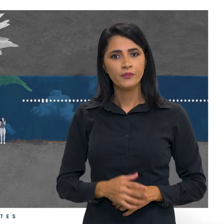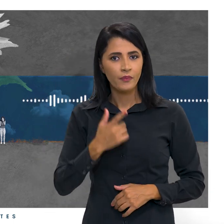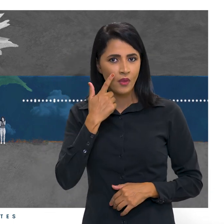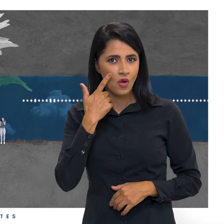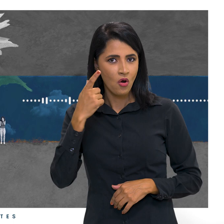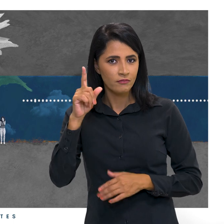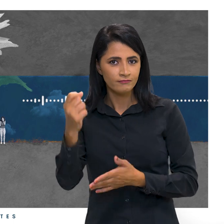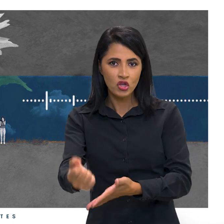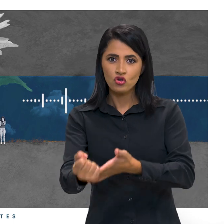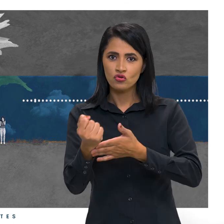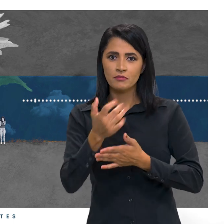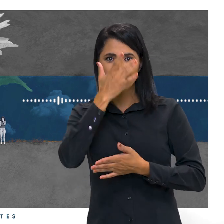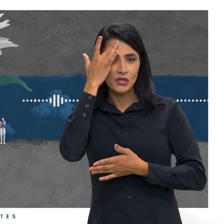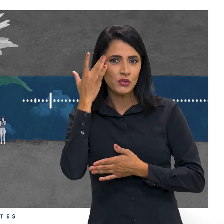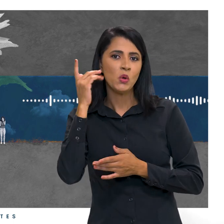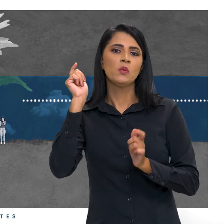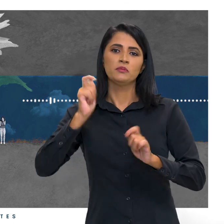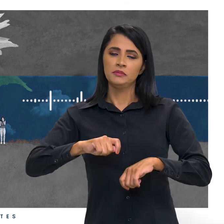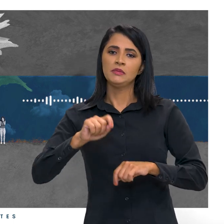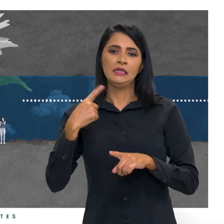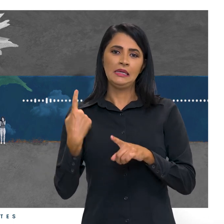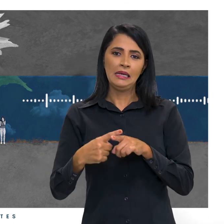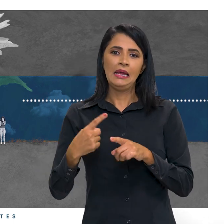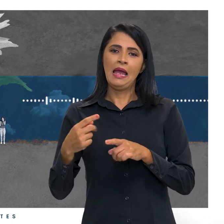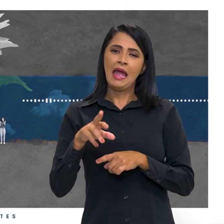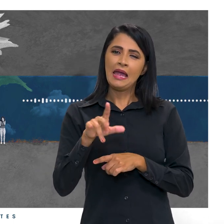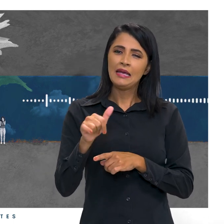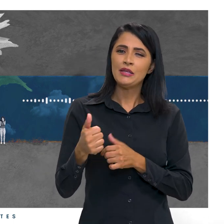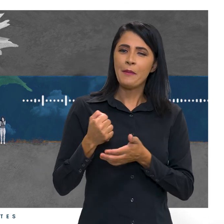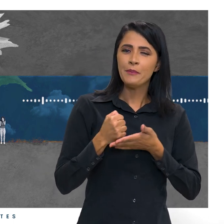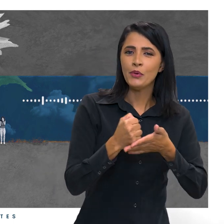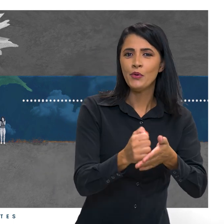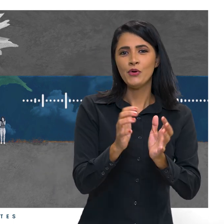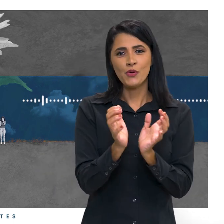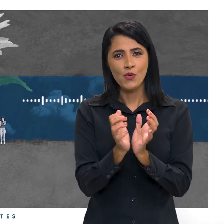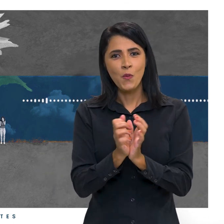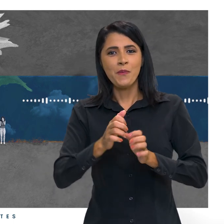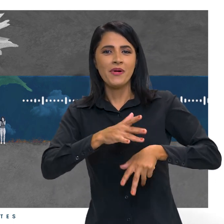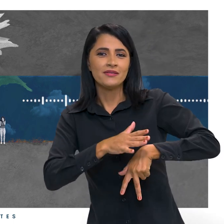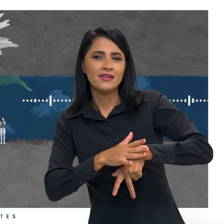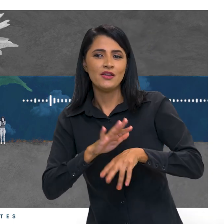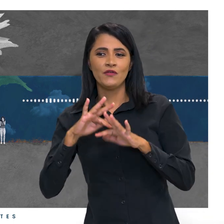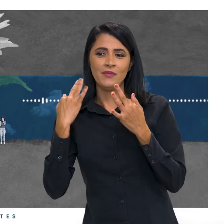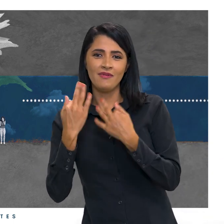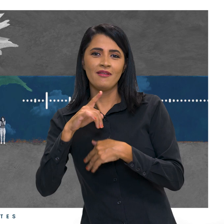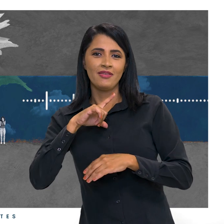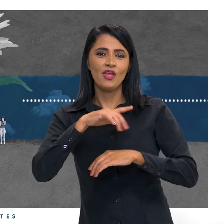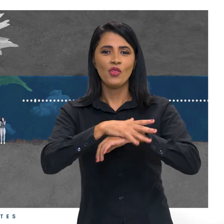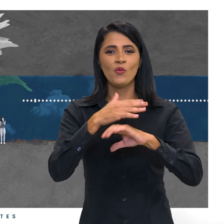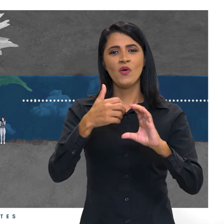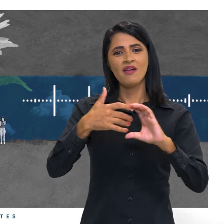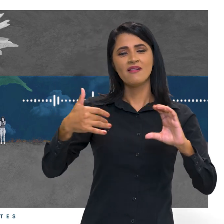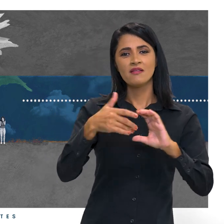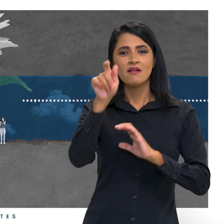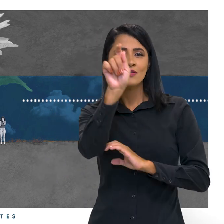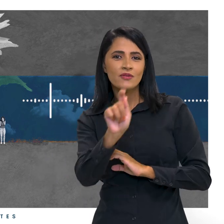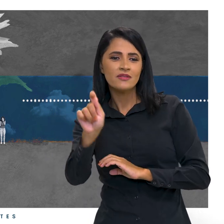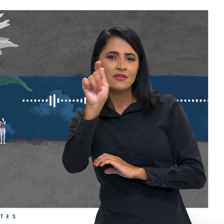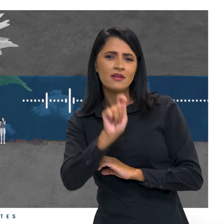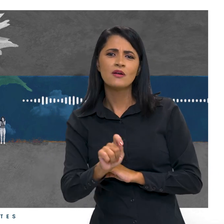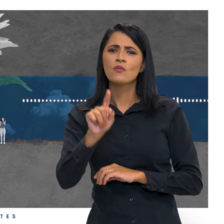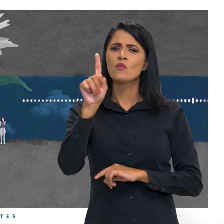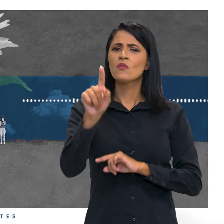tem ajudado bastante gente, viu? Redes de apoio, grupos de pacientes e familiares com doenças raras, associações, são